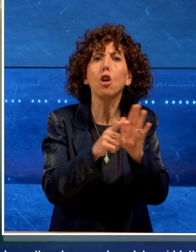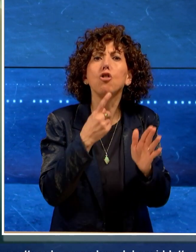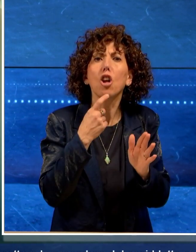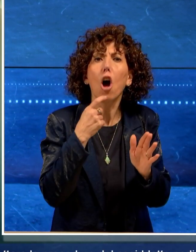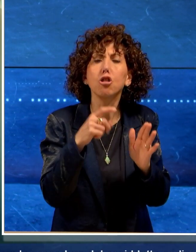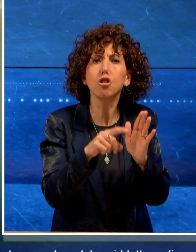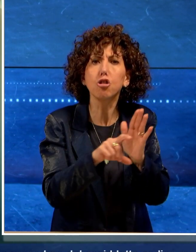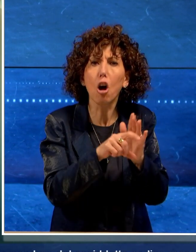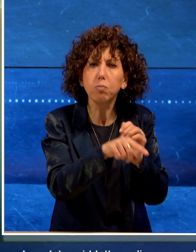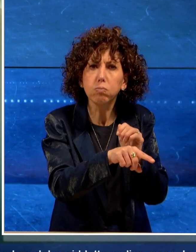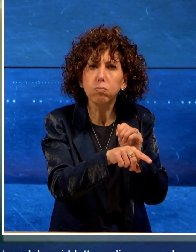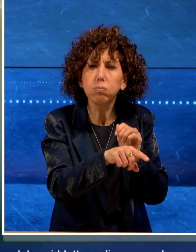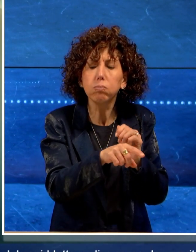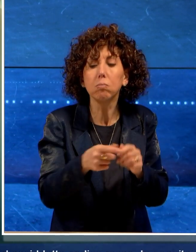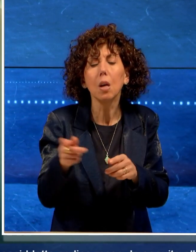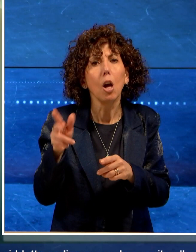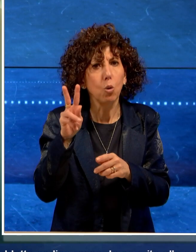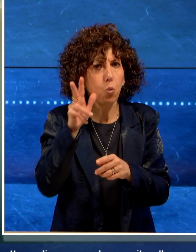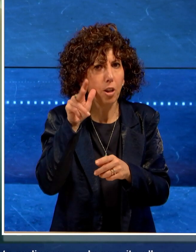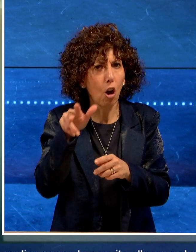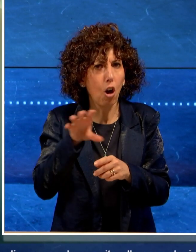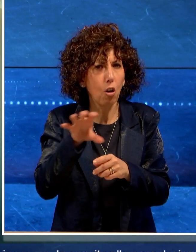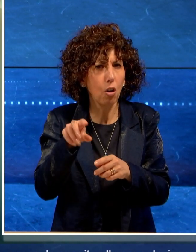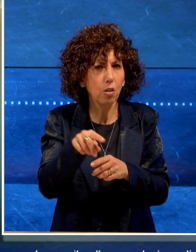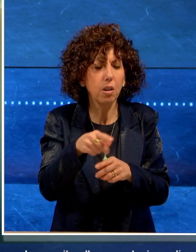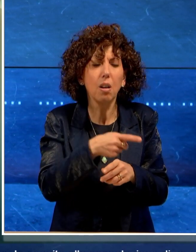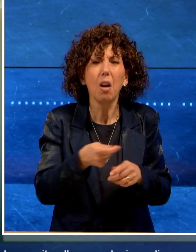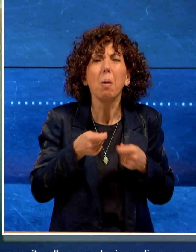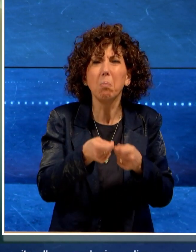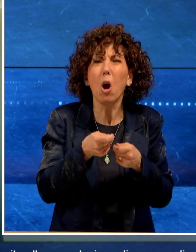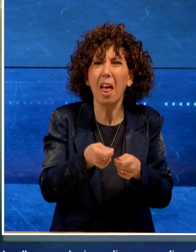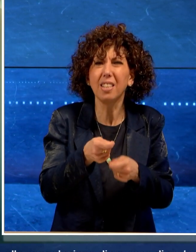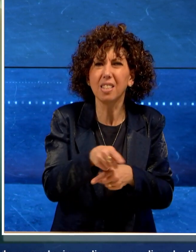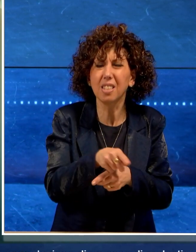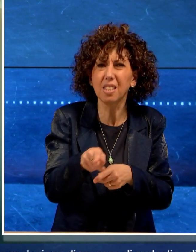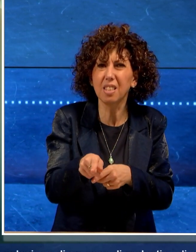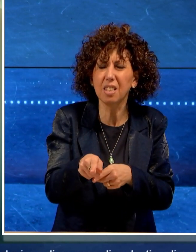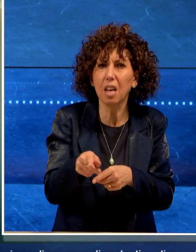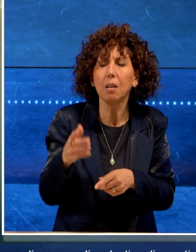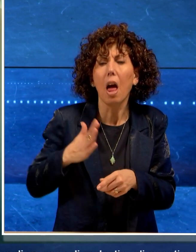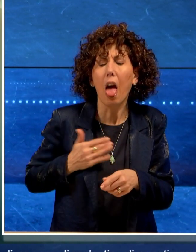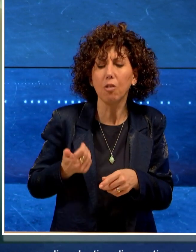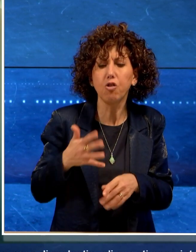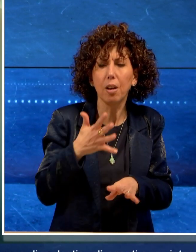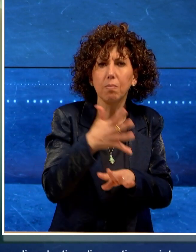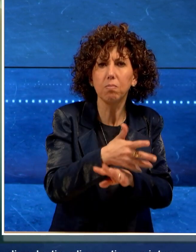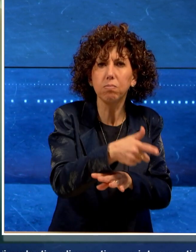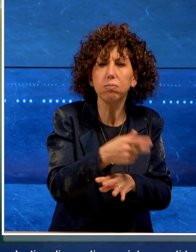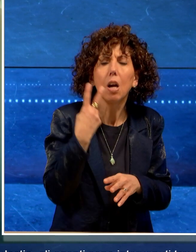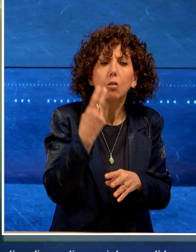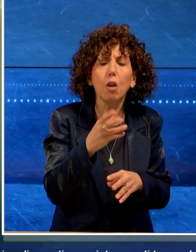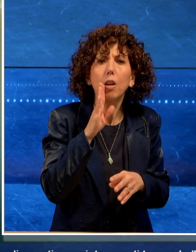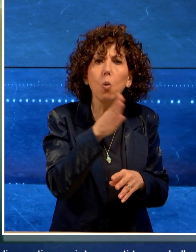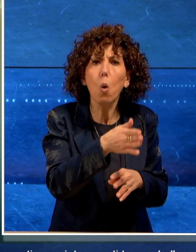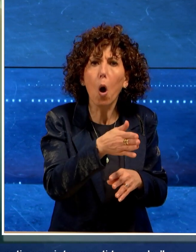rosso. In seguito alla segnalazione di un caso di molestie gli agenti sono intervenuti trovando l